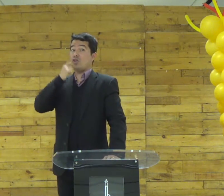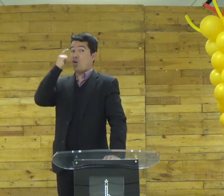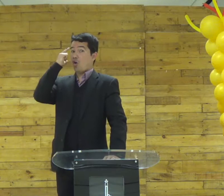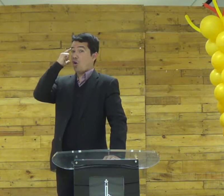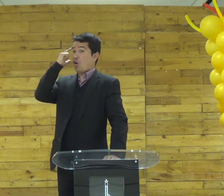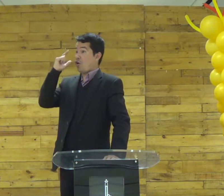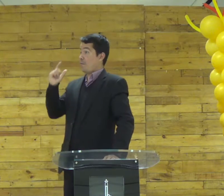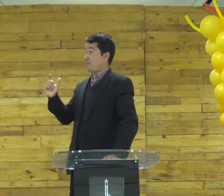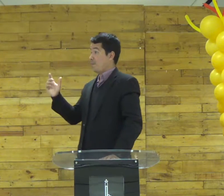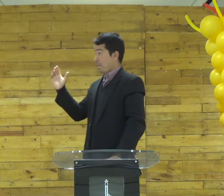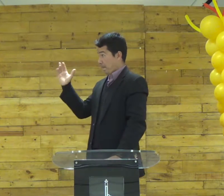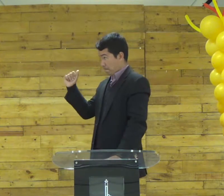coisas de Deus